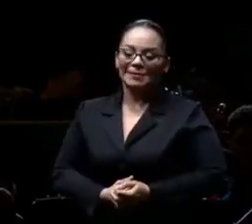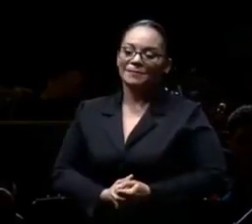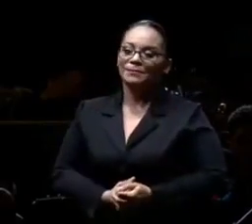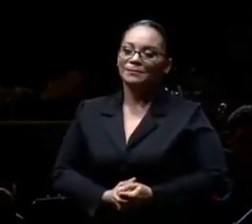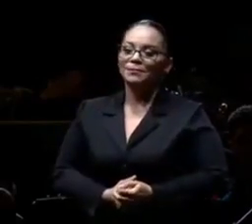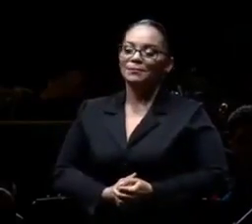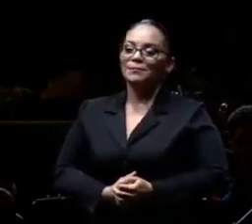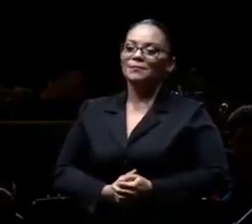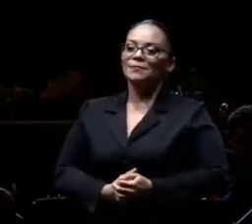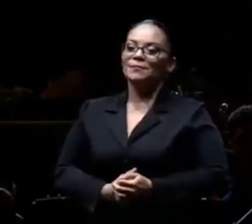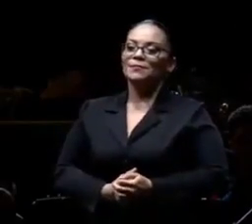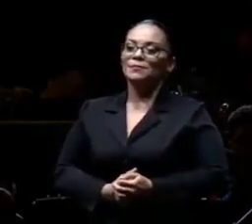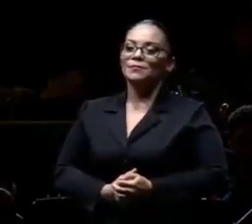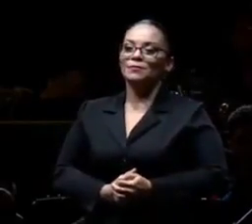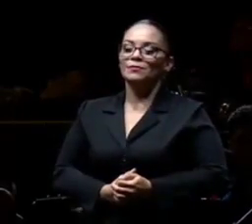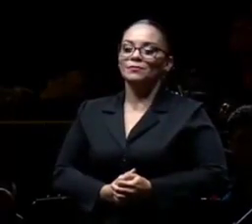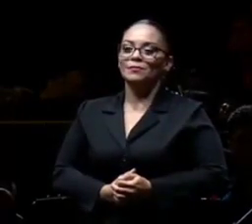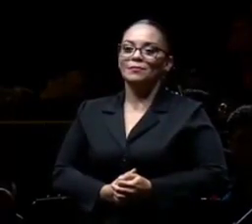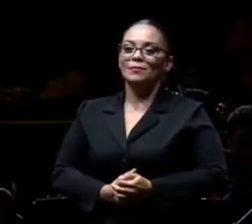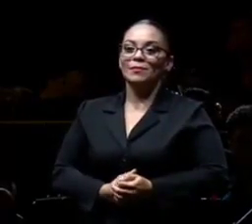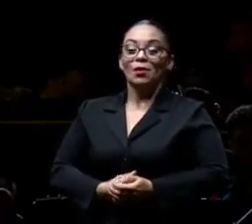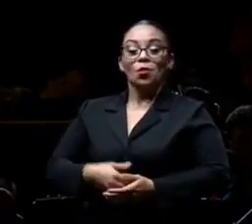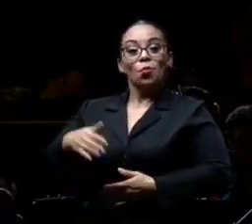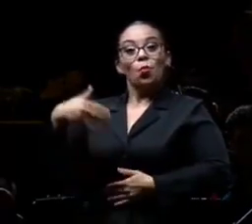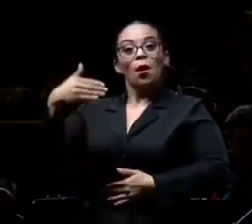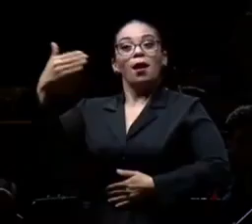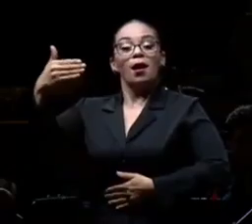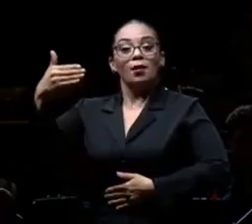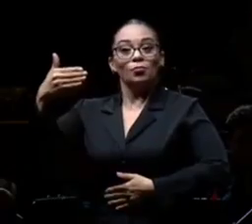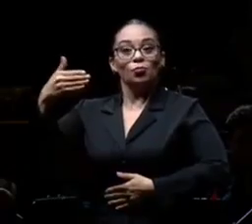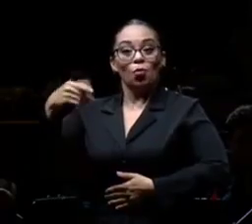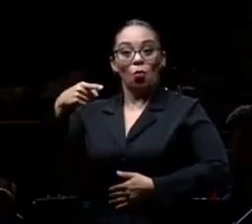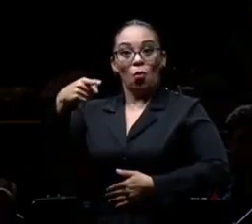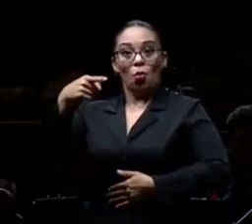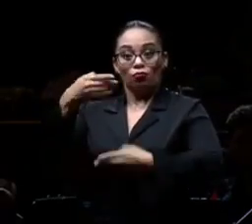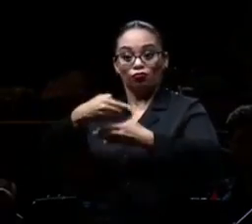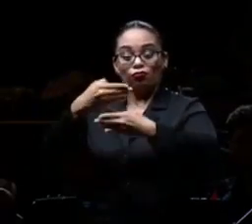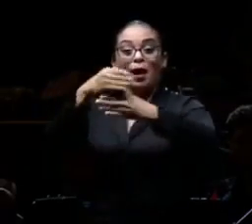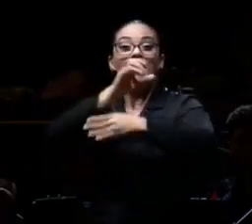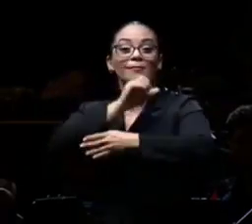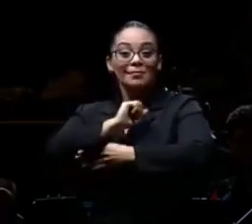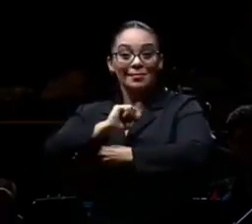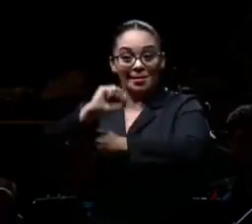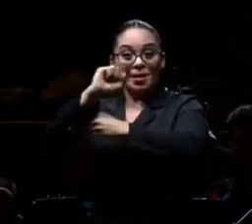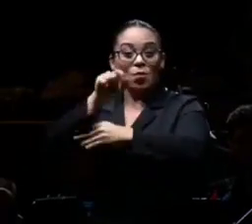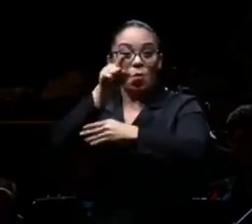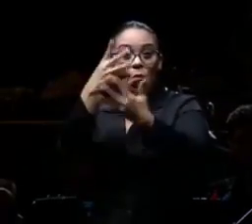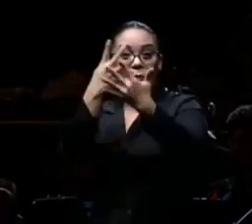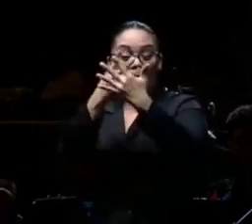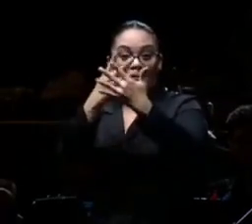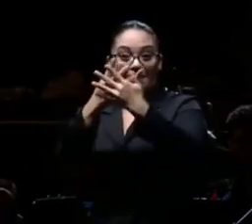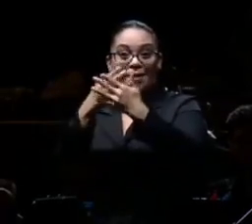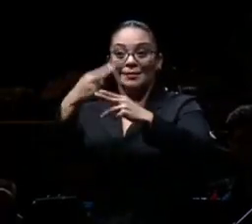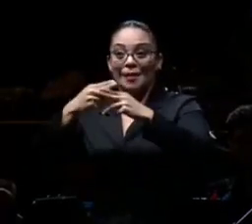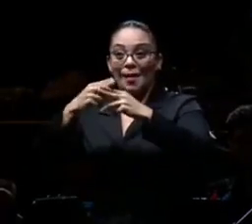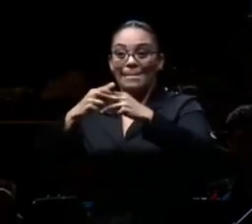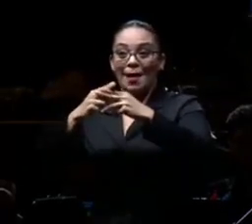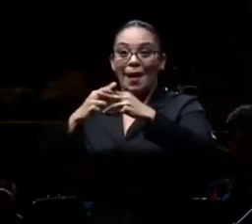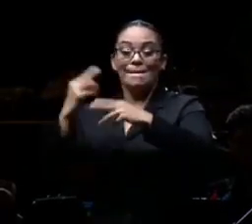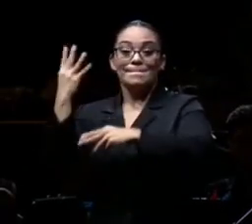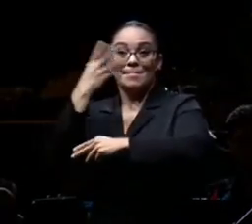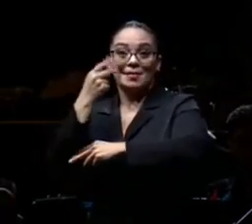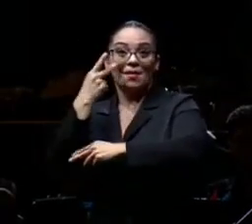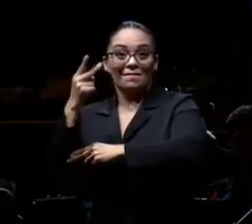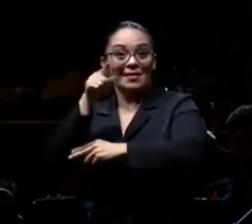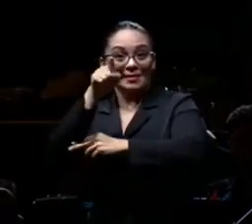al caer el martillo sobre la fachada del antiguo cuartel bellavista, aquí lo tenemos